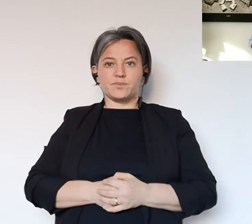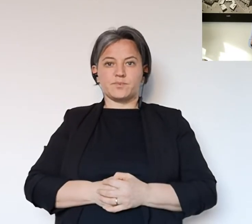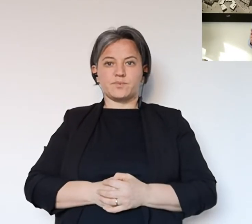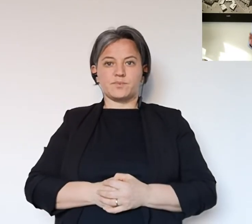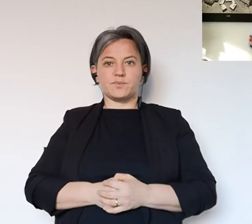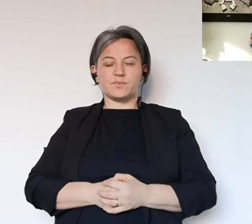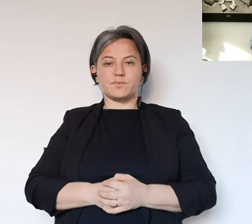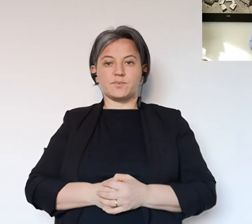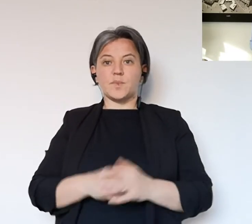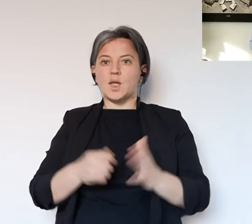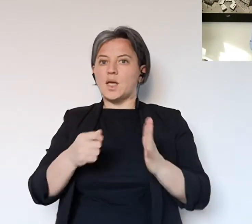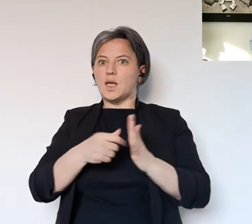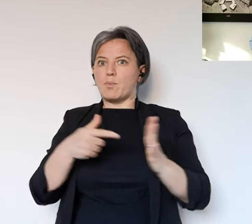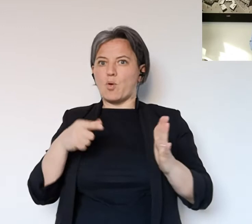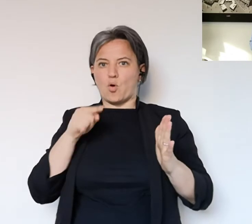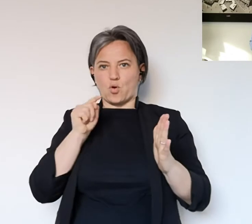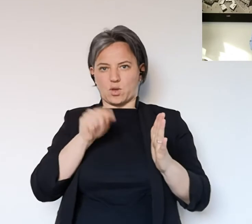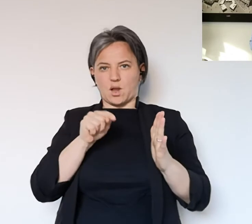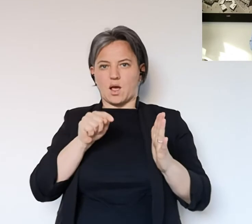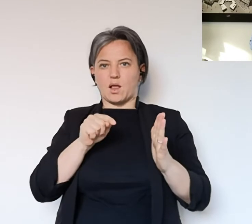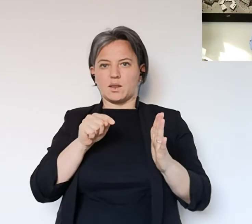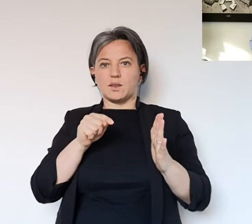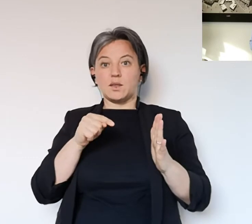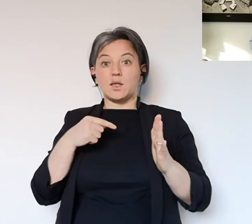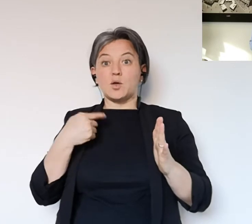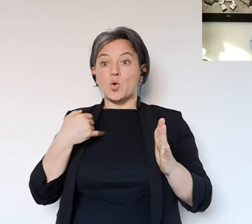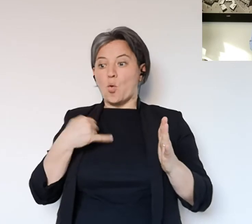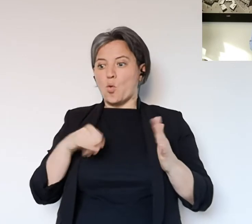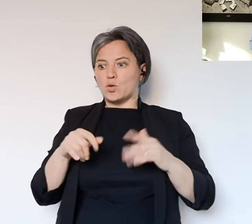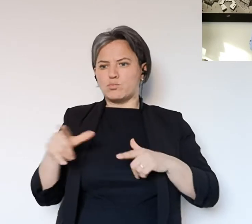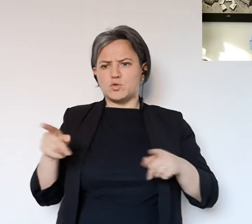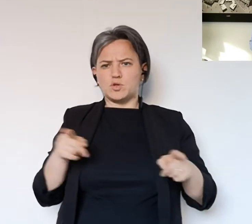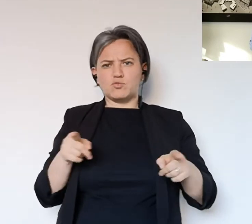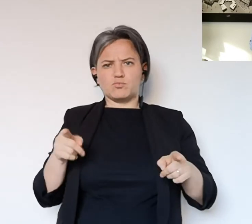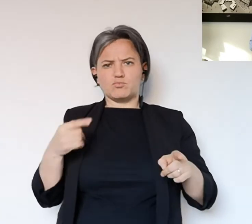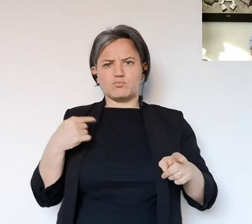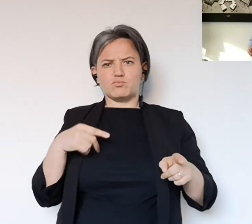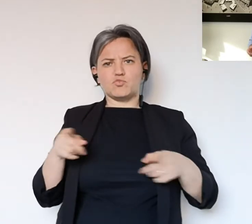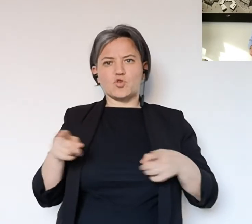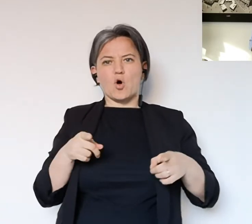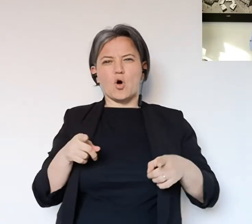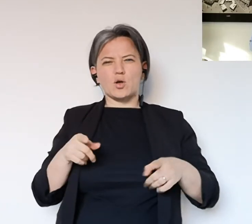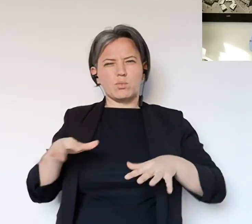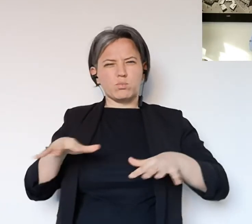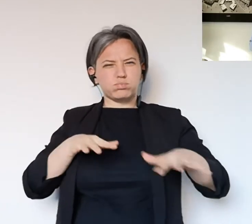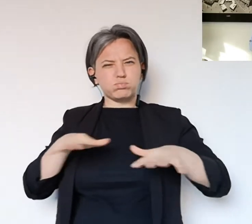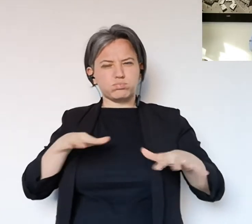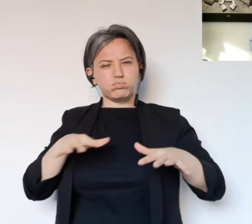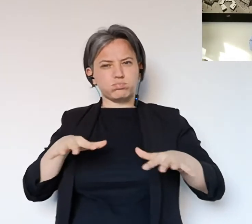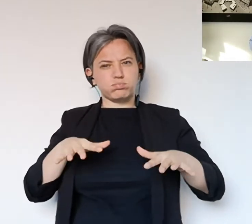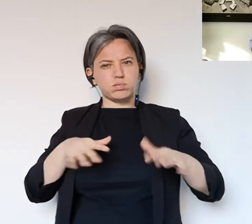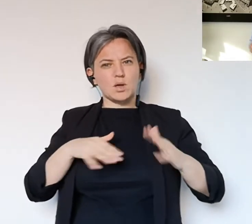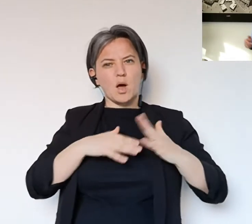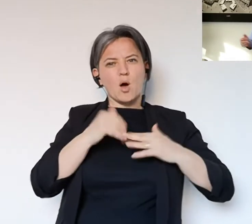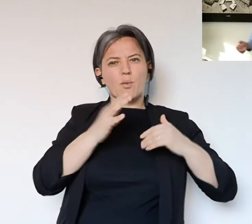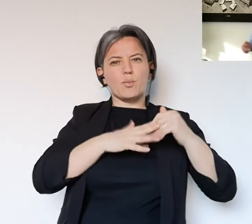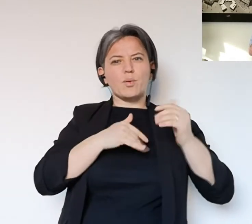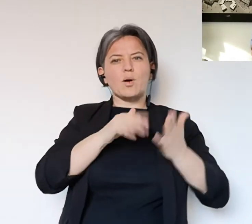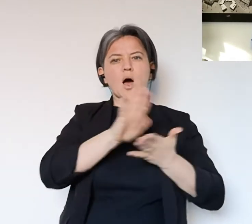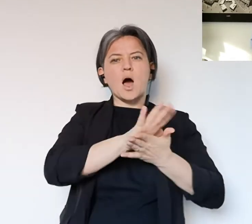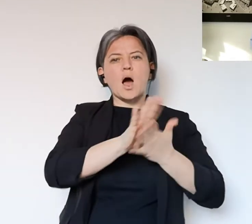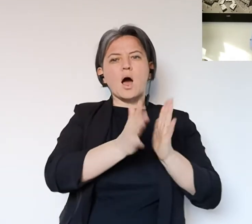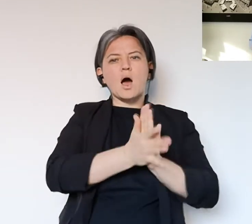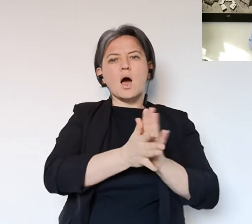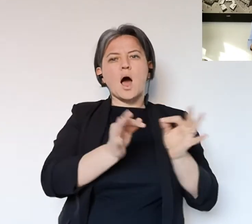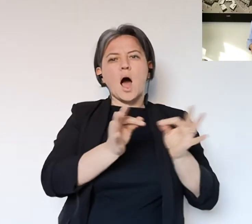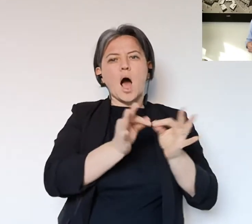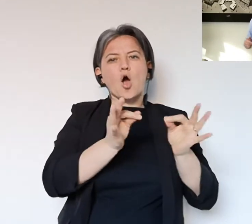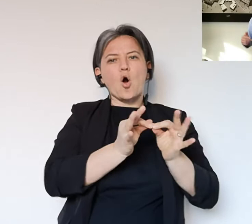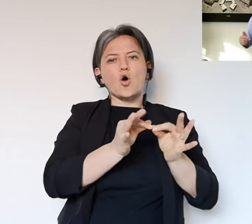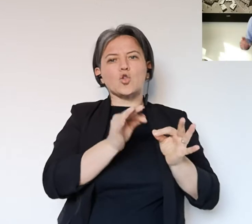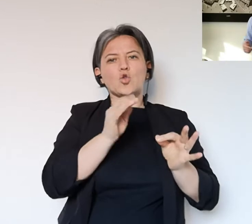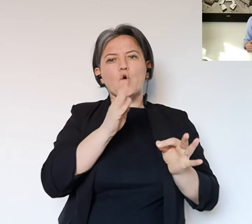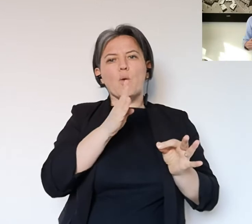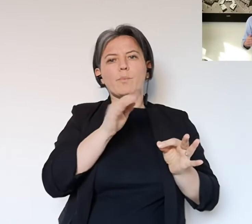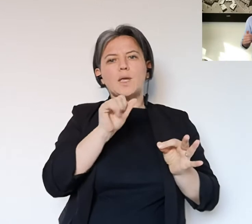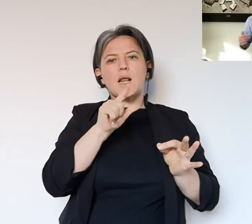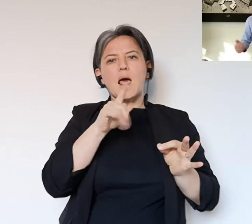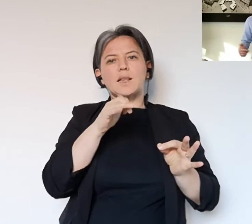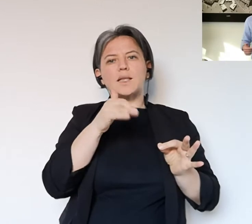sostanzialmente puntualizza alcuni elementi che sono penso assolutamente interessanti. Noi in questi giorni ci stavamo